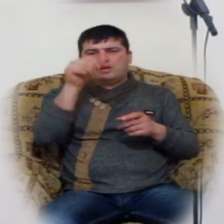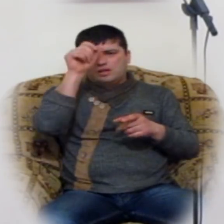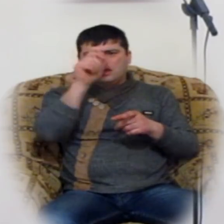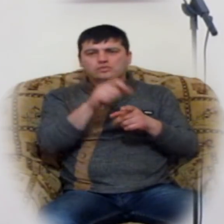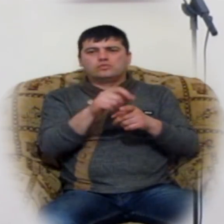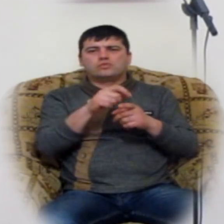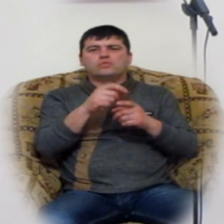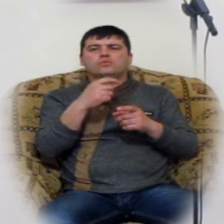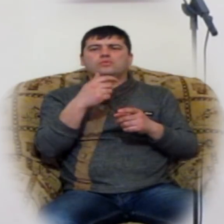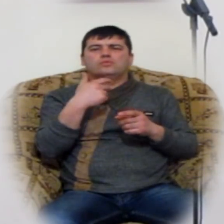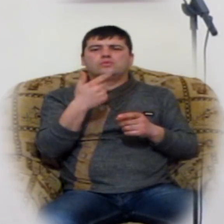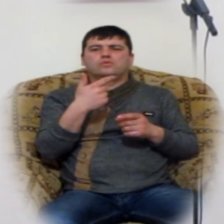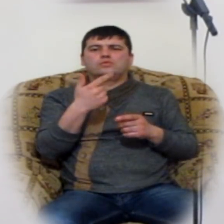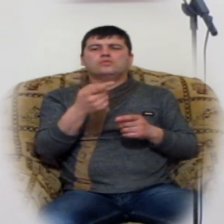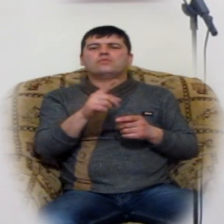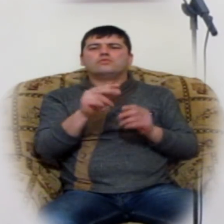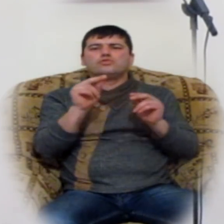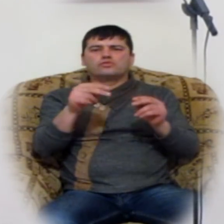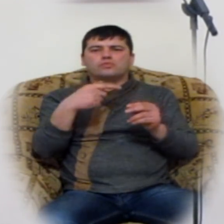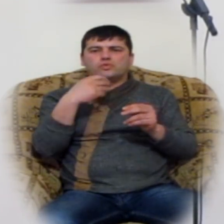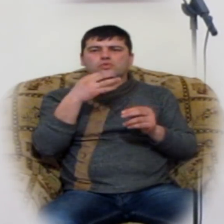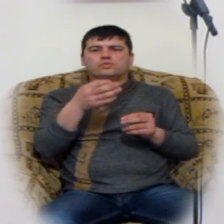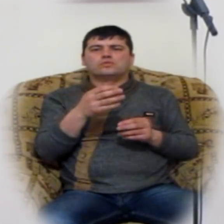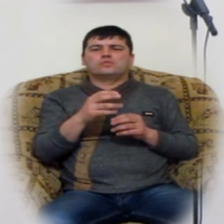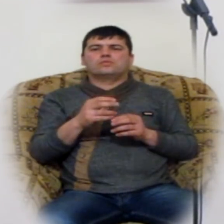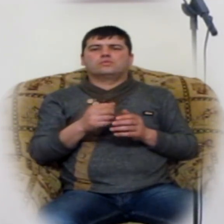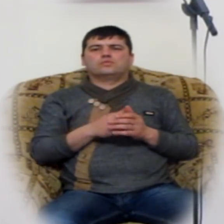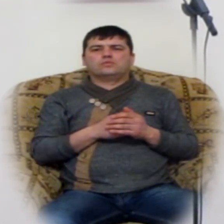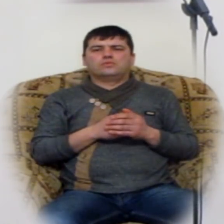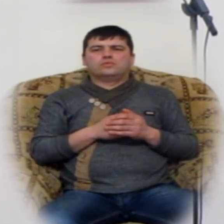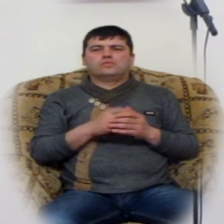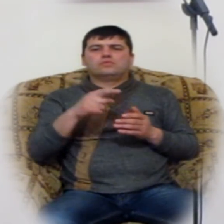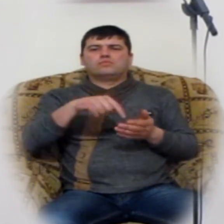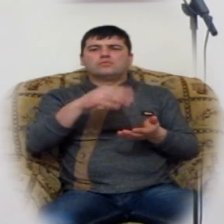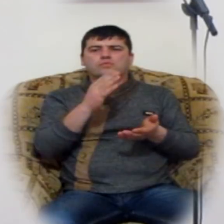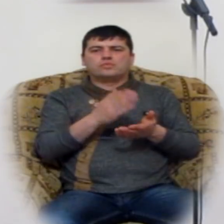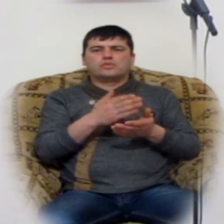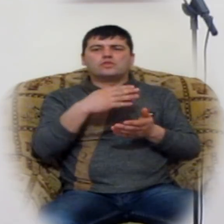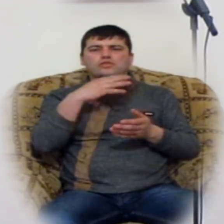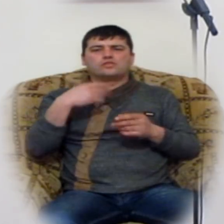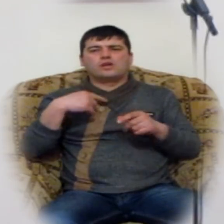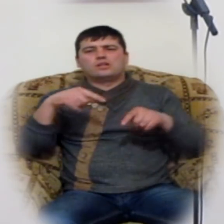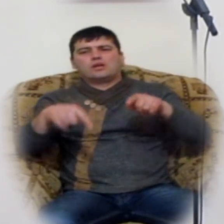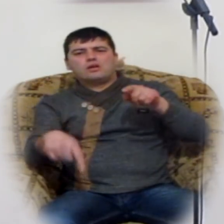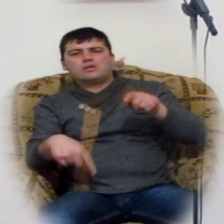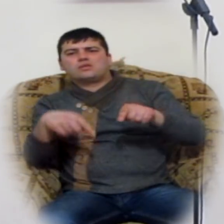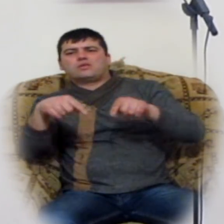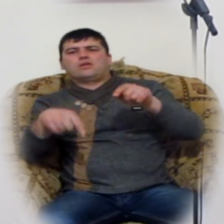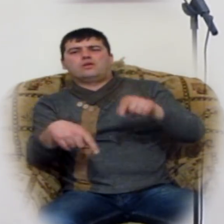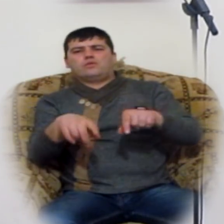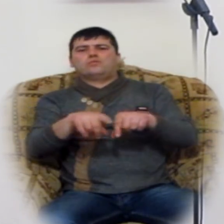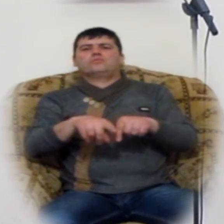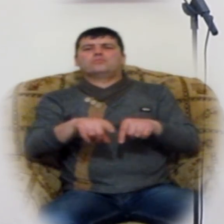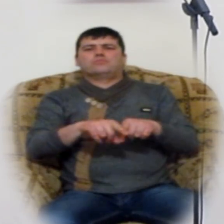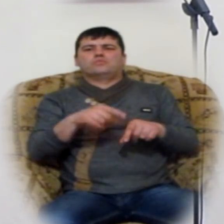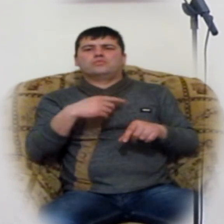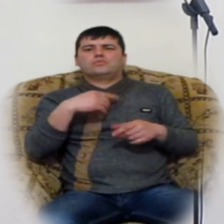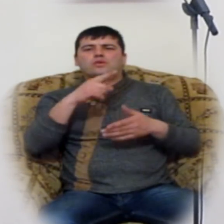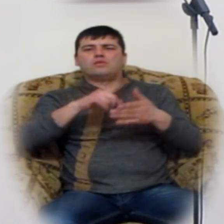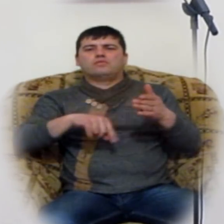որի մեջ իմնագանում կաղում ենք մենք հավադացյալներս, ու ամբողջ աշխ